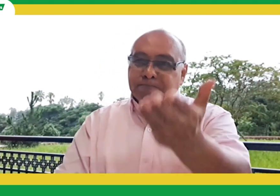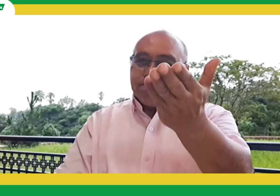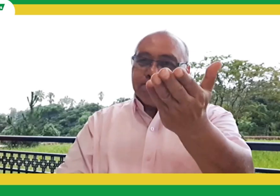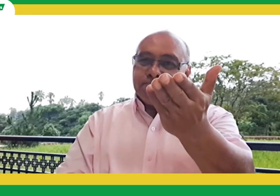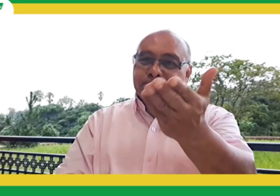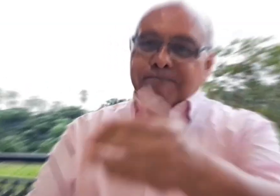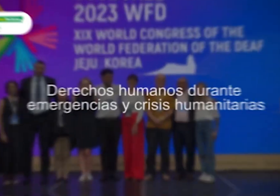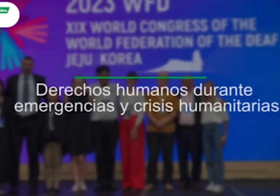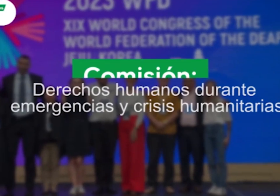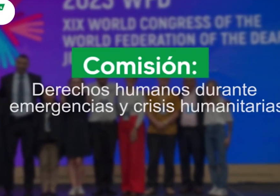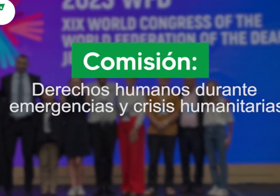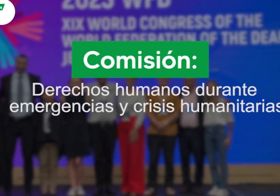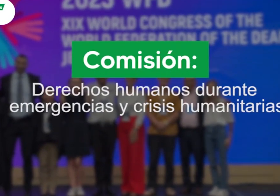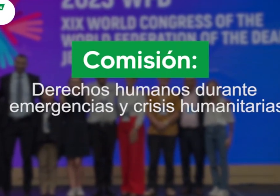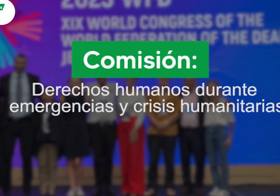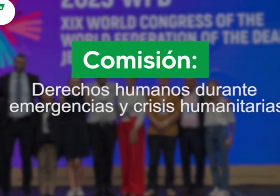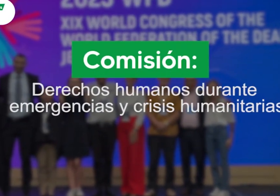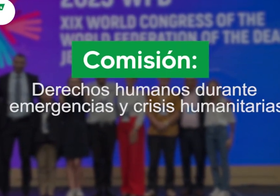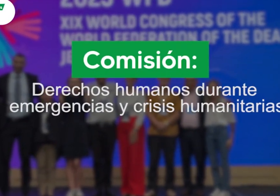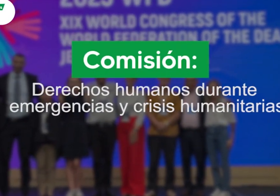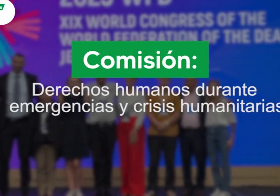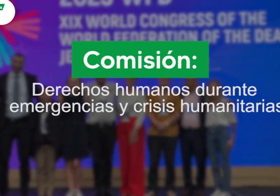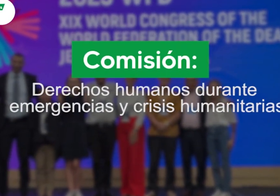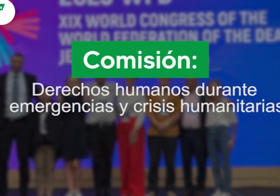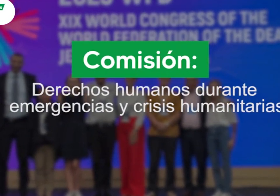Adelante. Adelante.